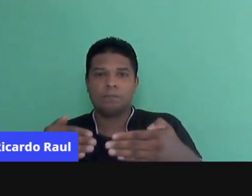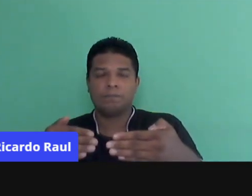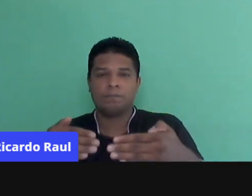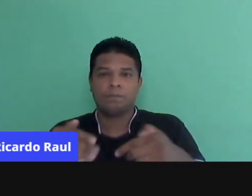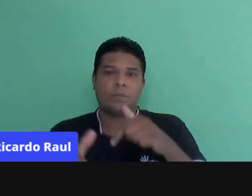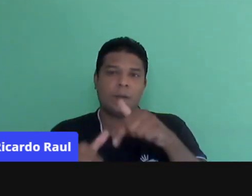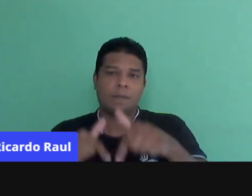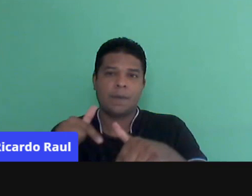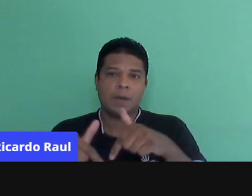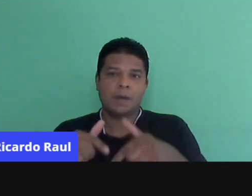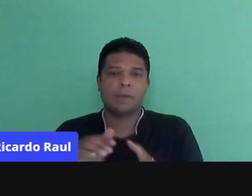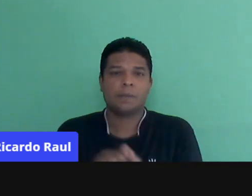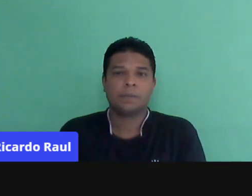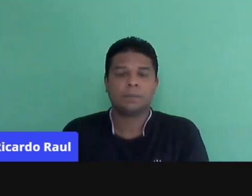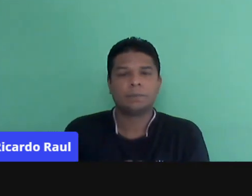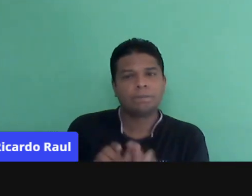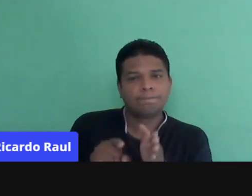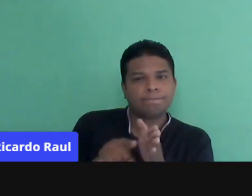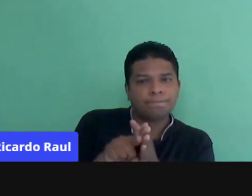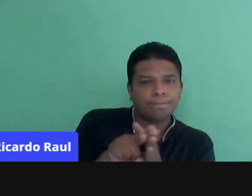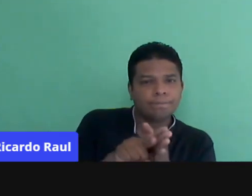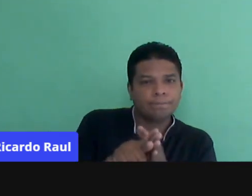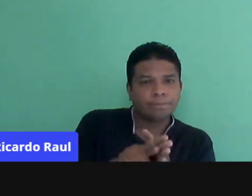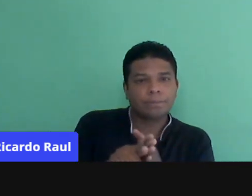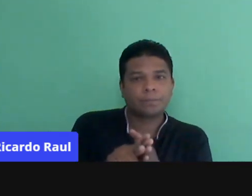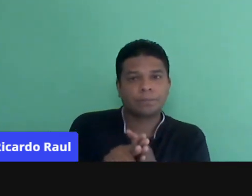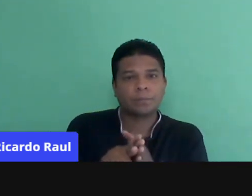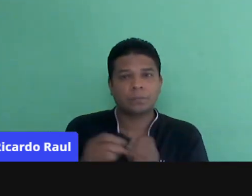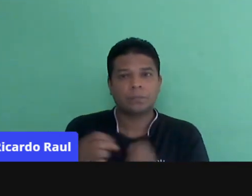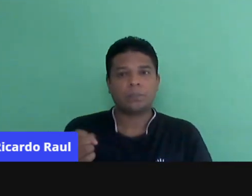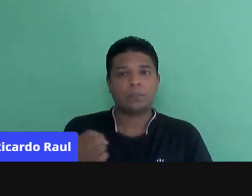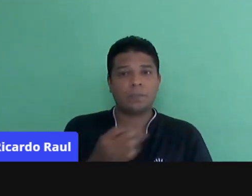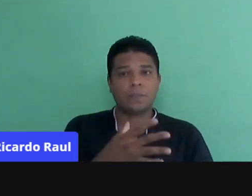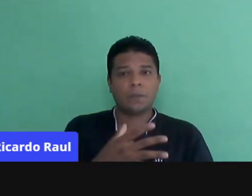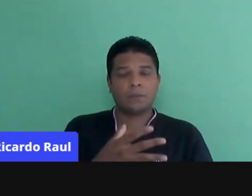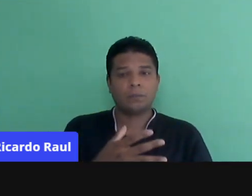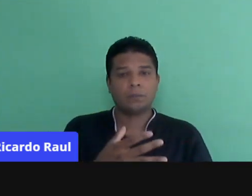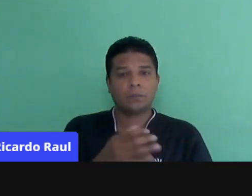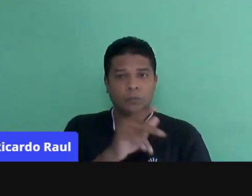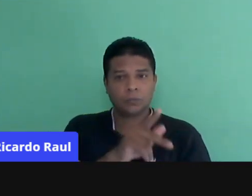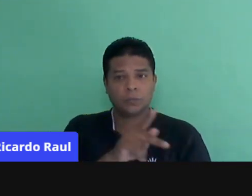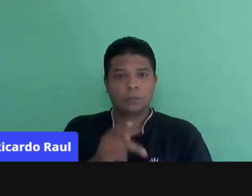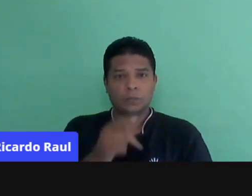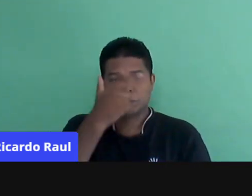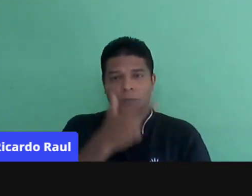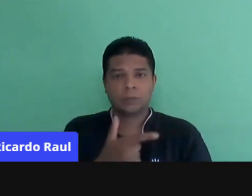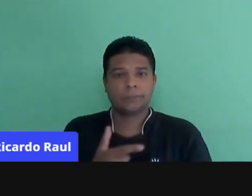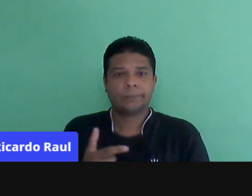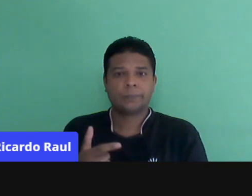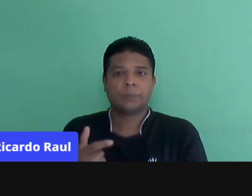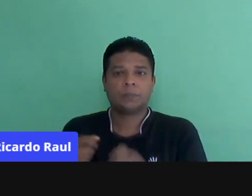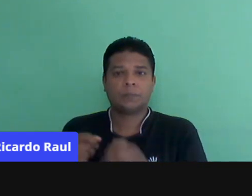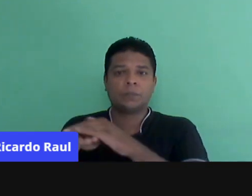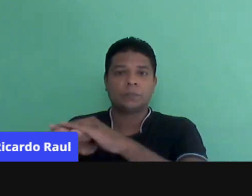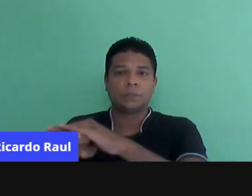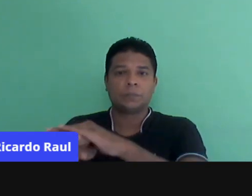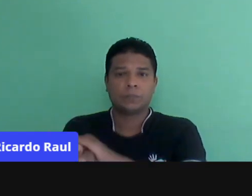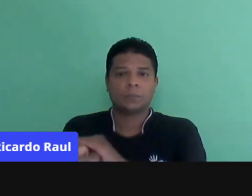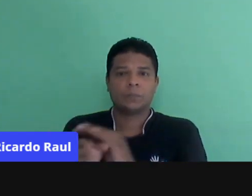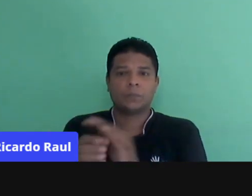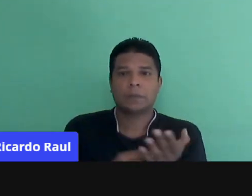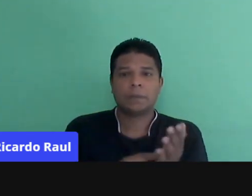E esse cenário de investigação, ele exige uma nova postura desse professor, que está acostumado, de repente, a fazer aula